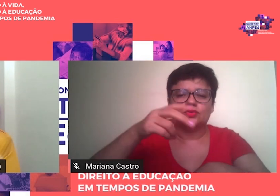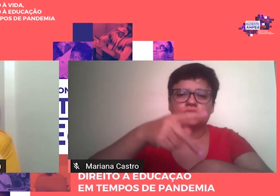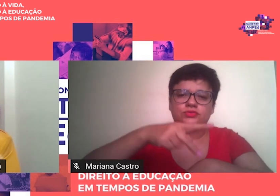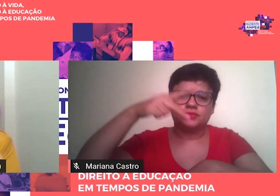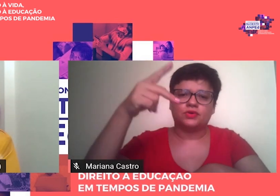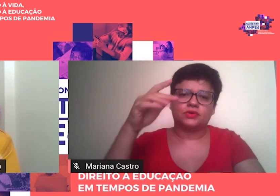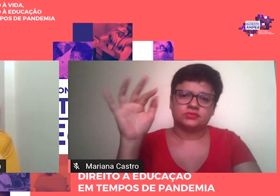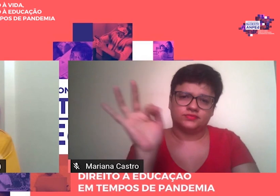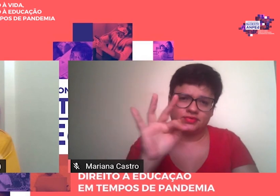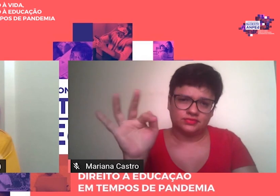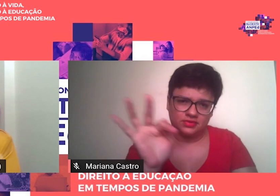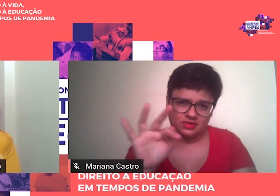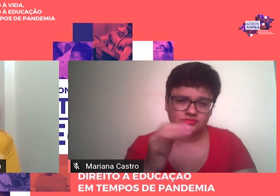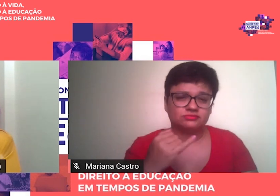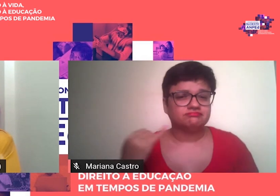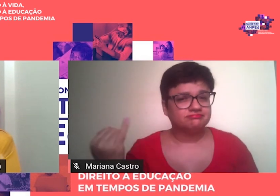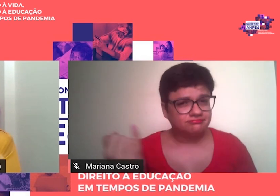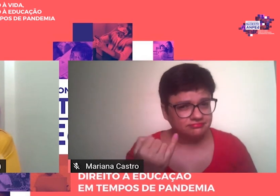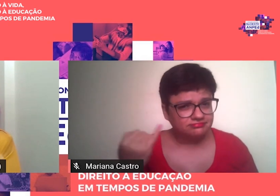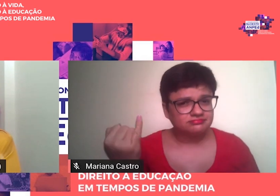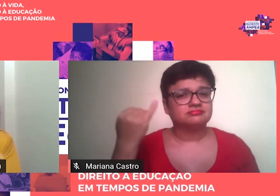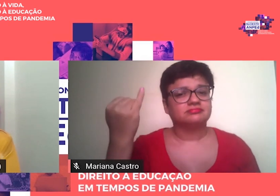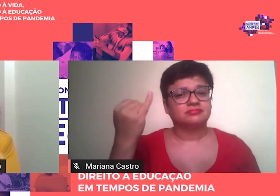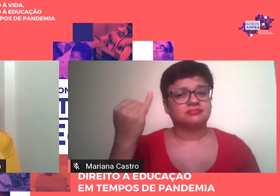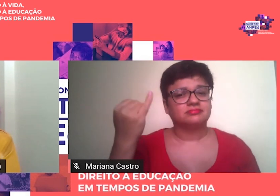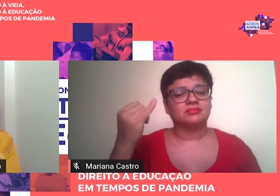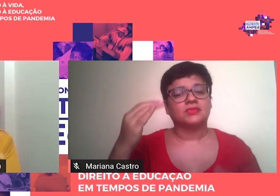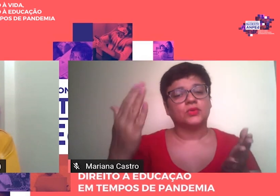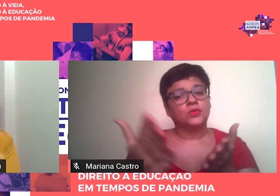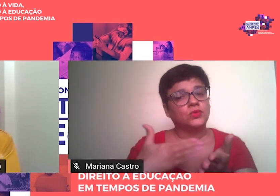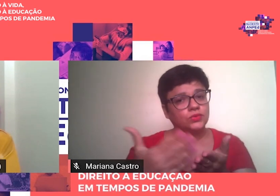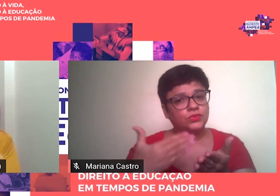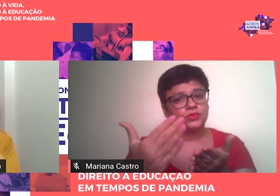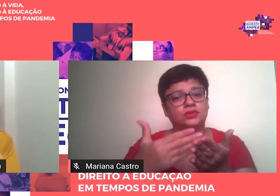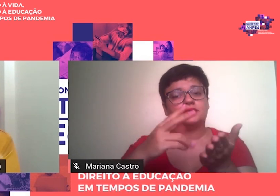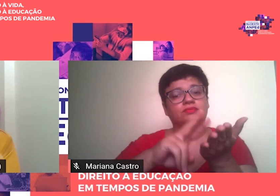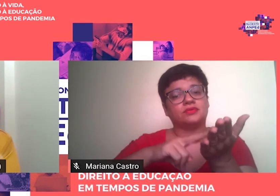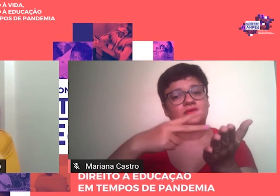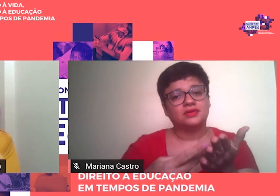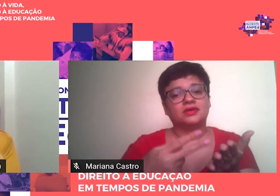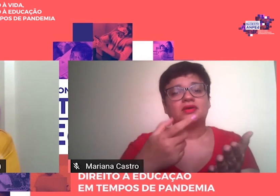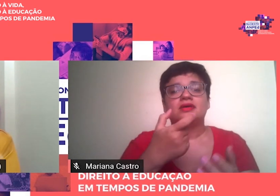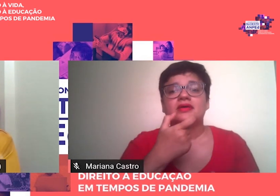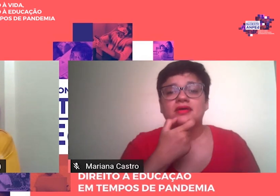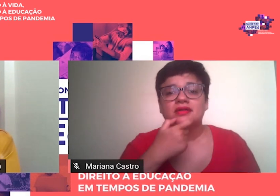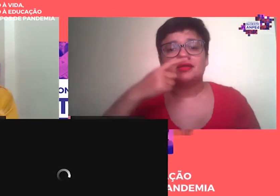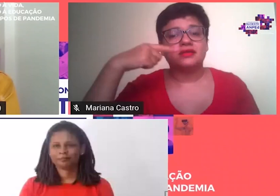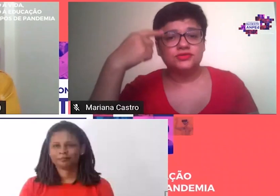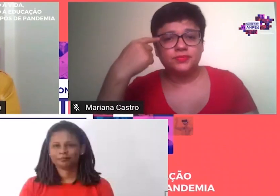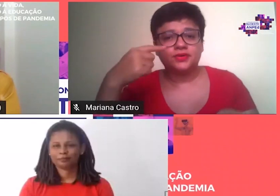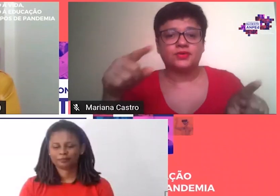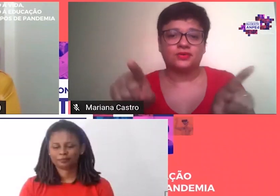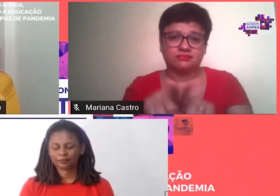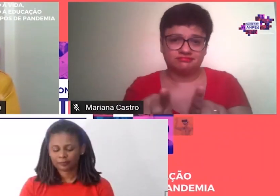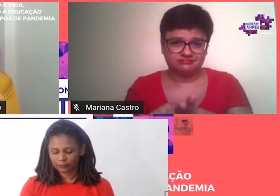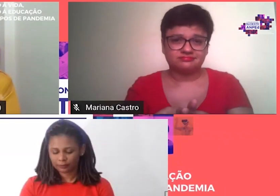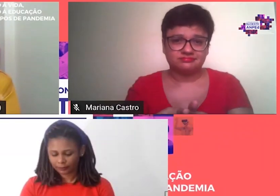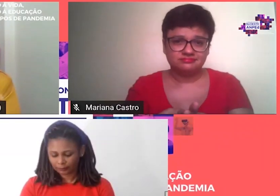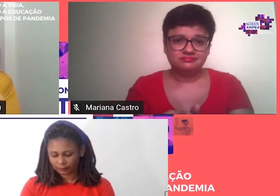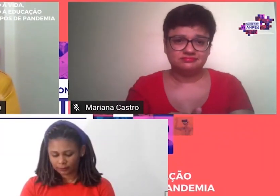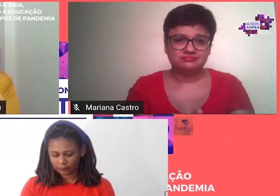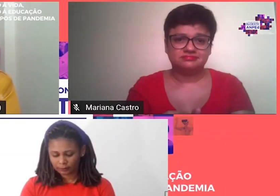É importante dizer Que o livro Foi traduzido Para o inglês E o espanhol Também Ele tem